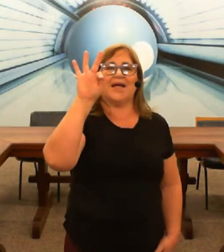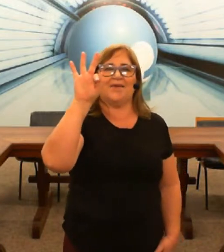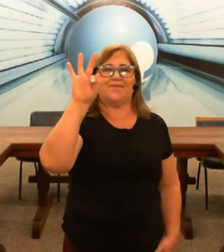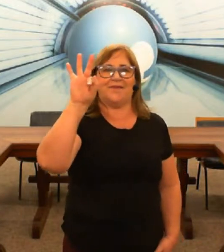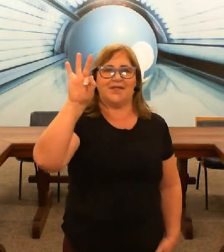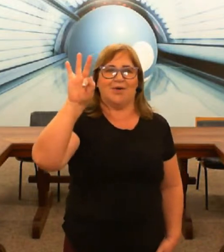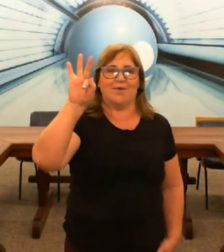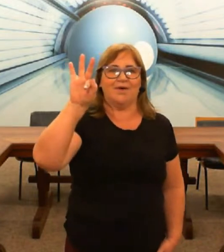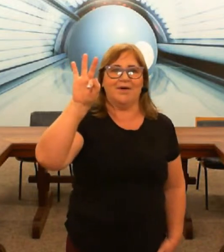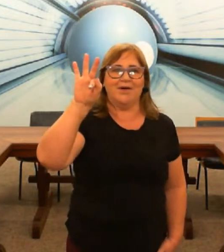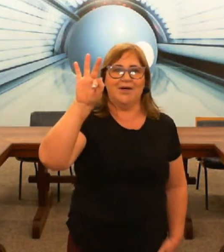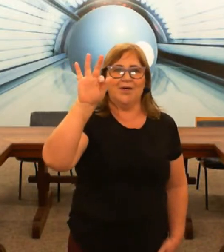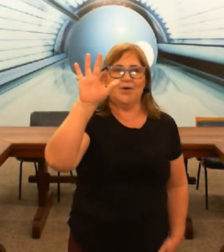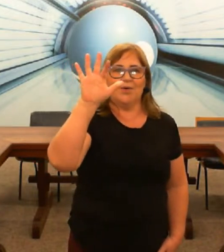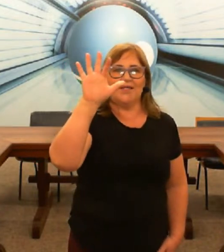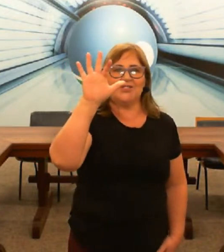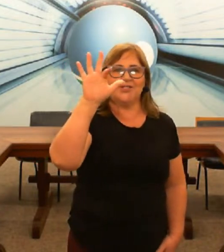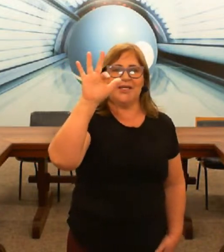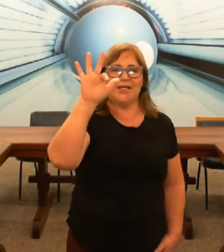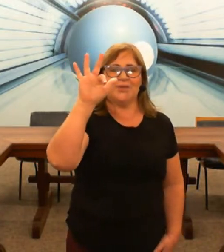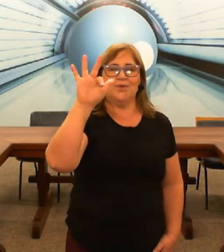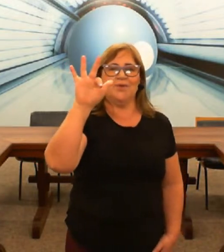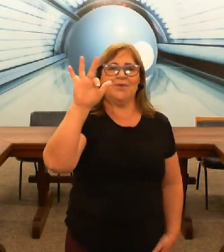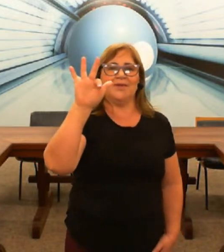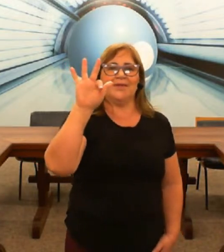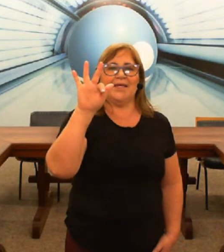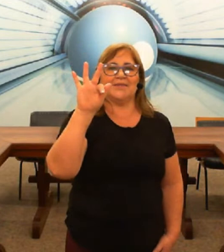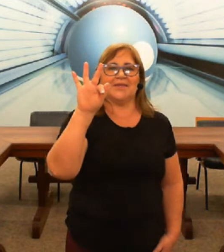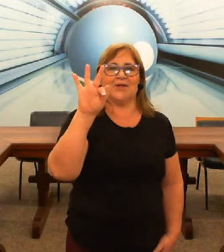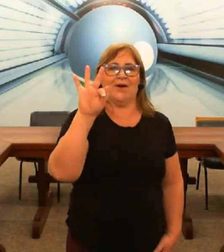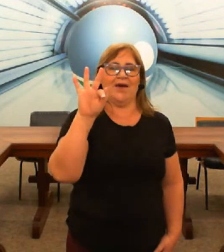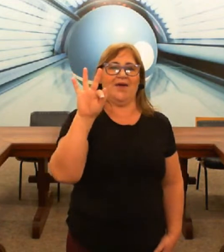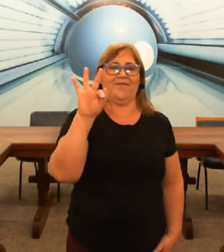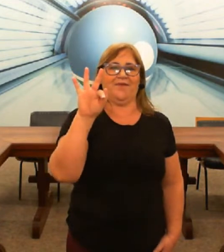letra F aqui ó este dedo e esse aqui ó F